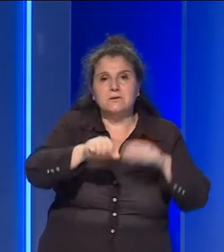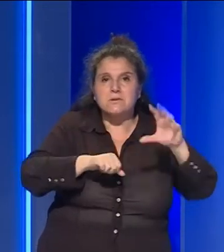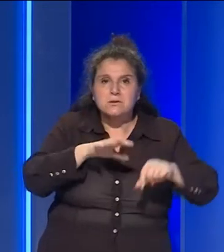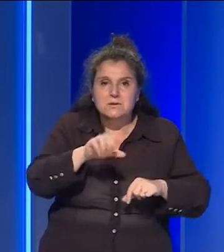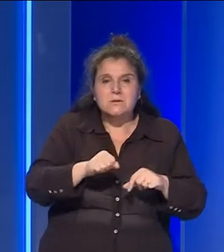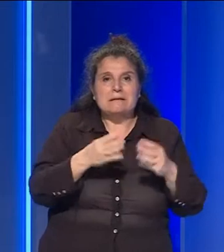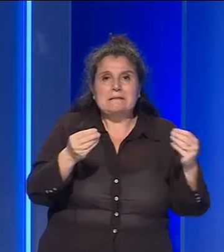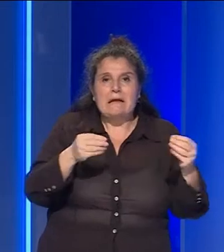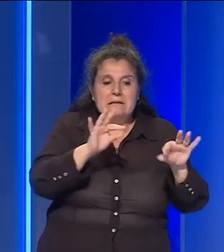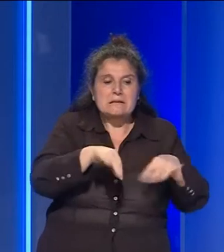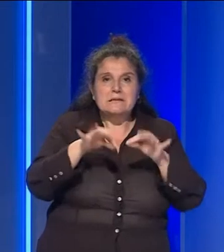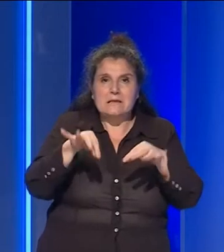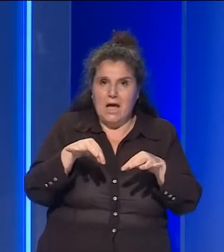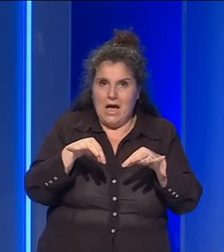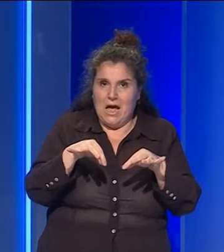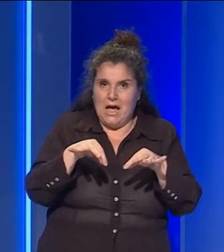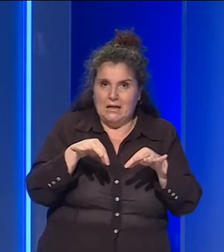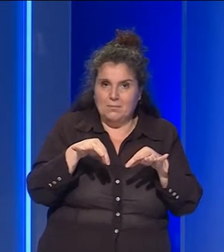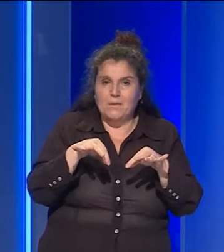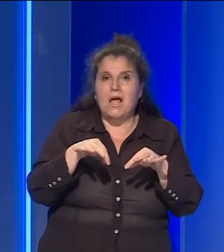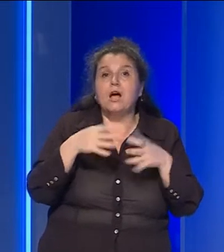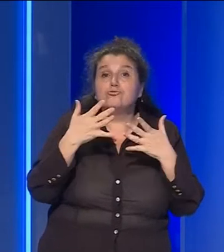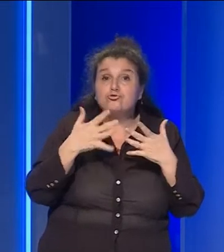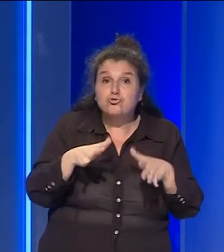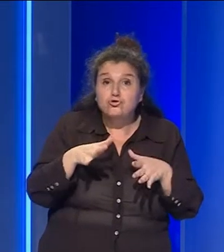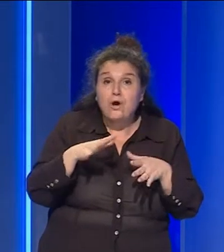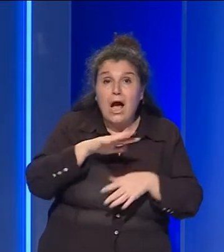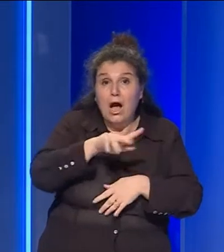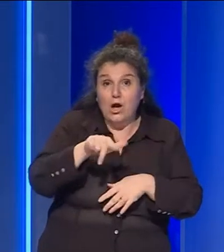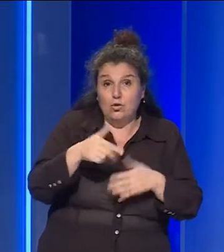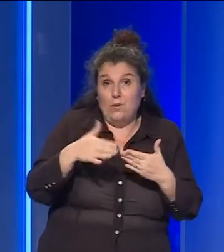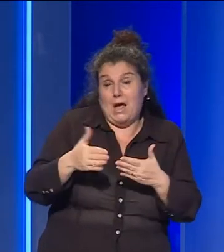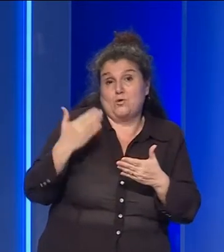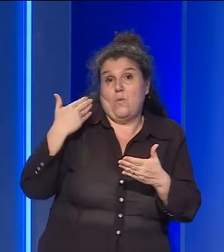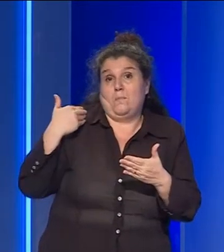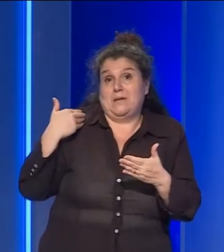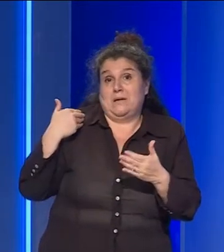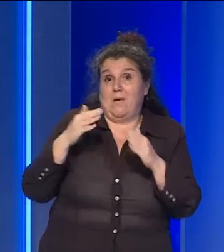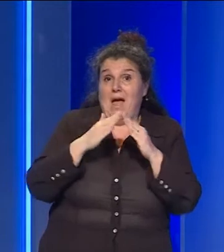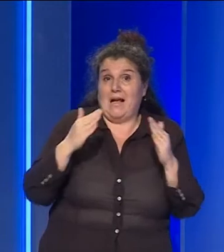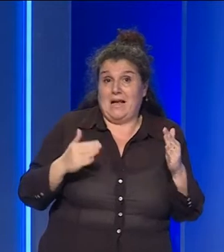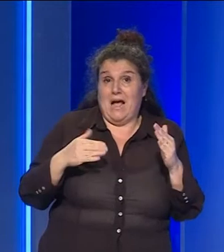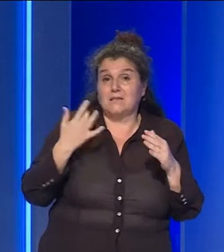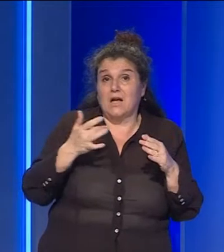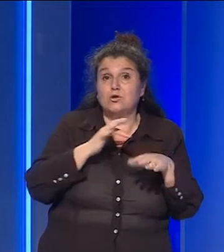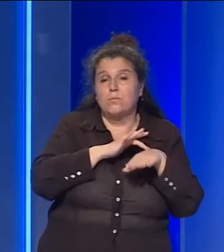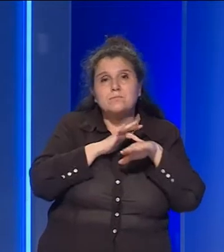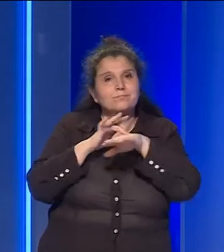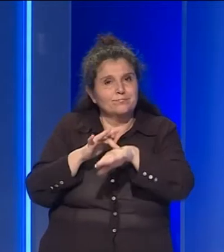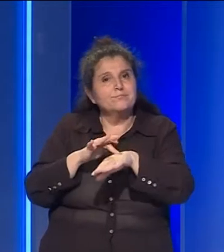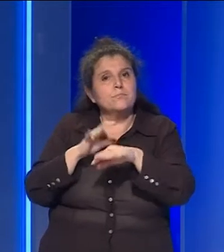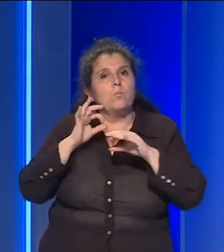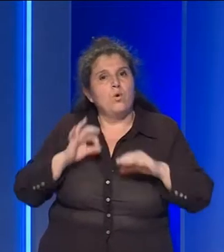diverse paia di scarpe e che ne aveva già parecchie in casa dove successivamente lui stesso consegnava ai